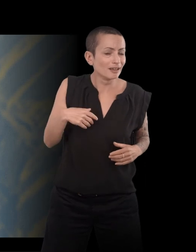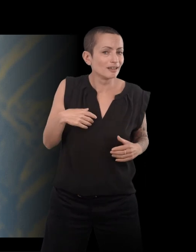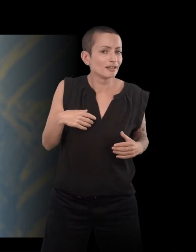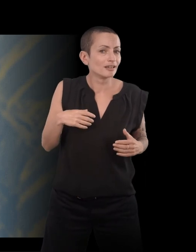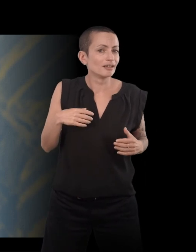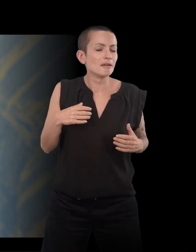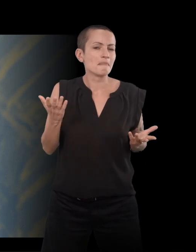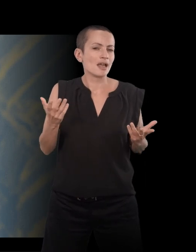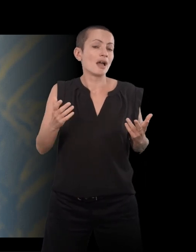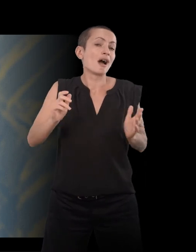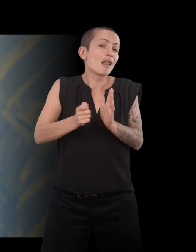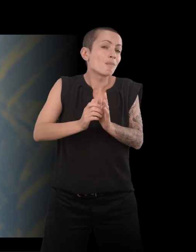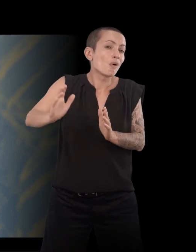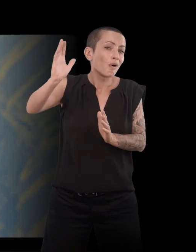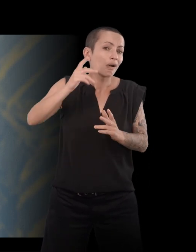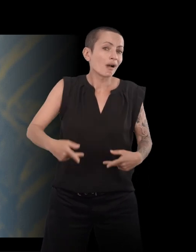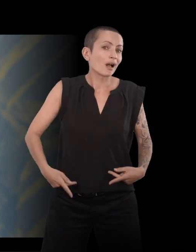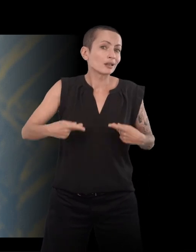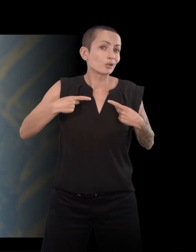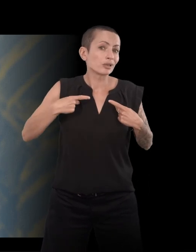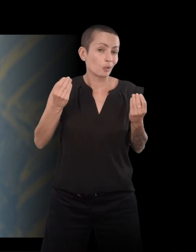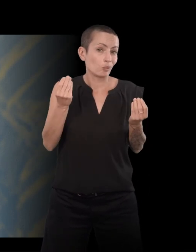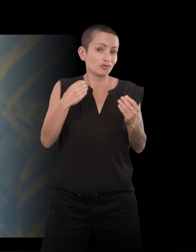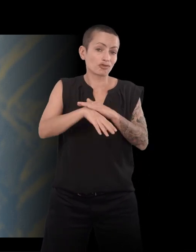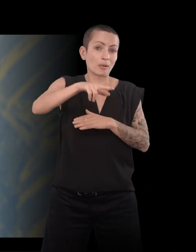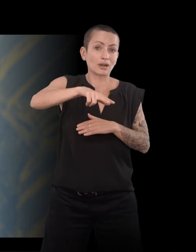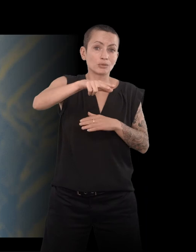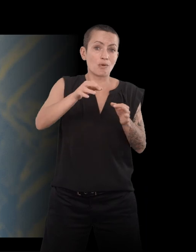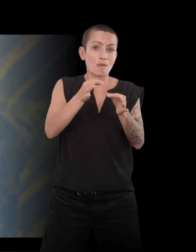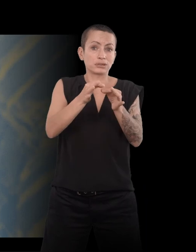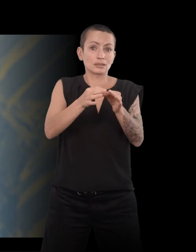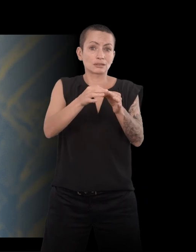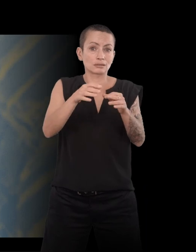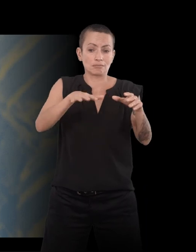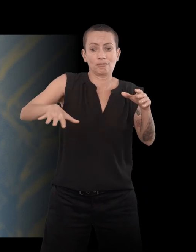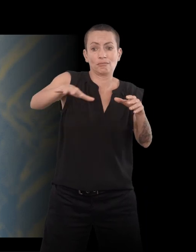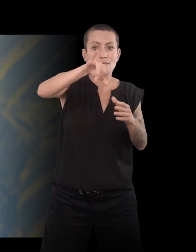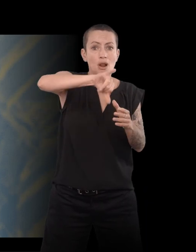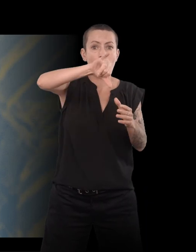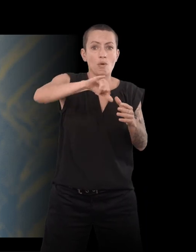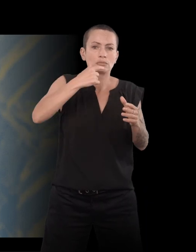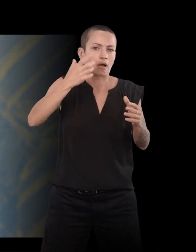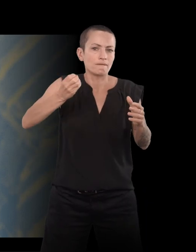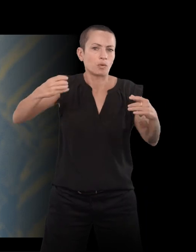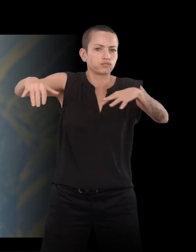Mais les ateliers, à l'époque, c'était la pièce principale de l'appartement. Donc les enfants circulaient dans l'atelier, etc.